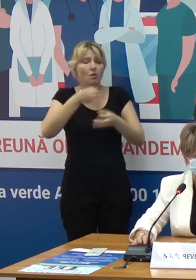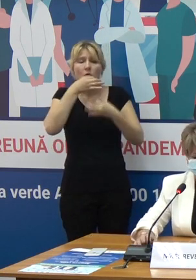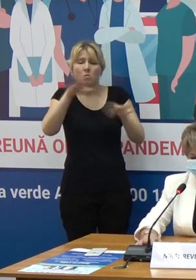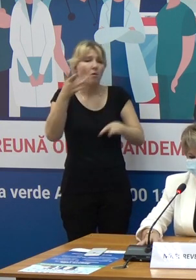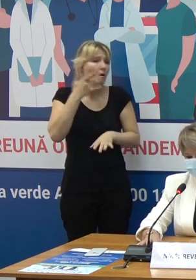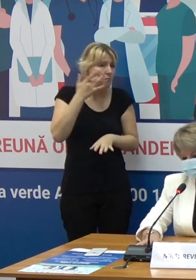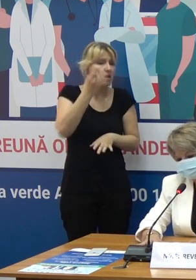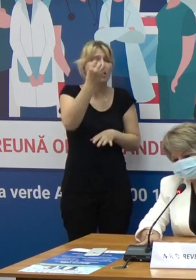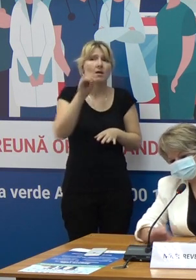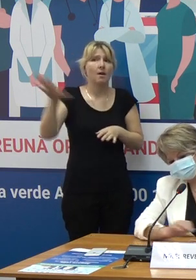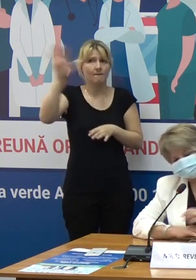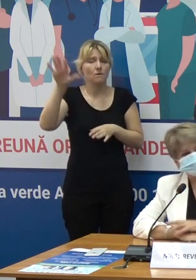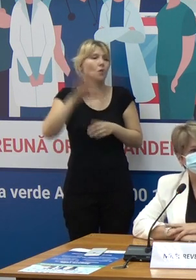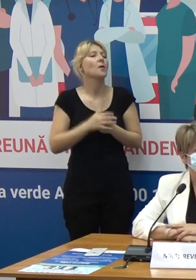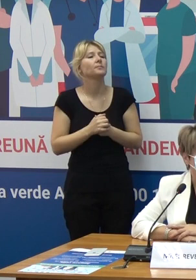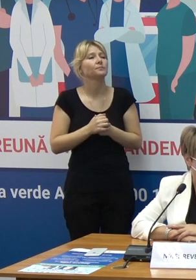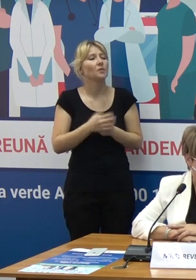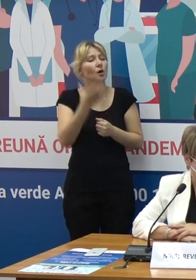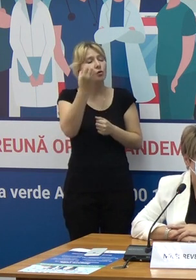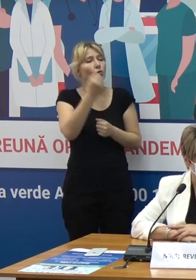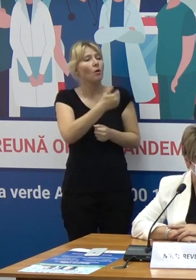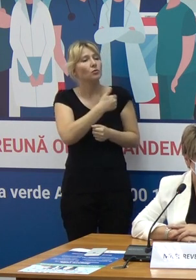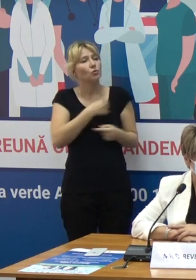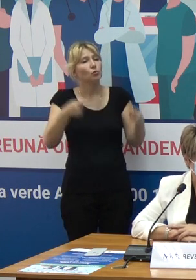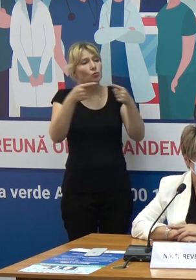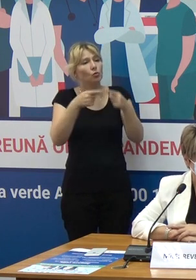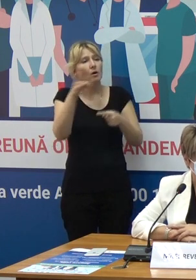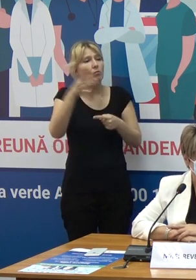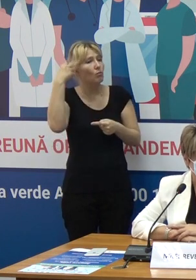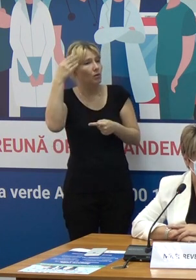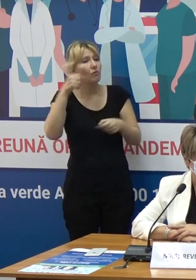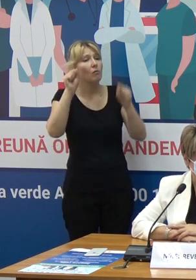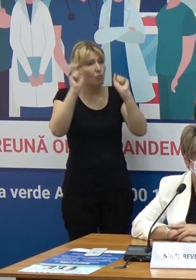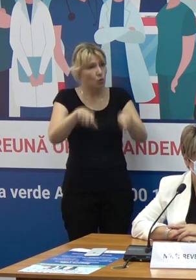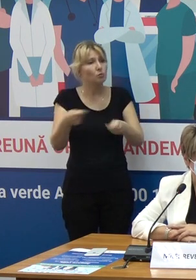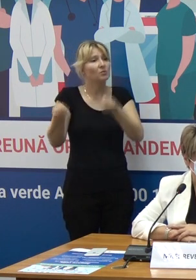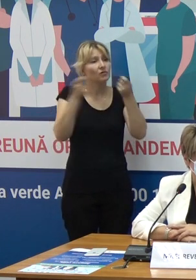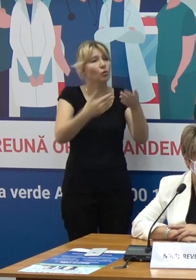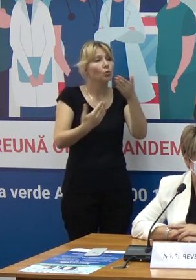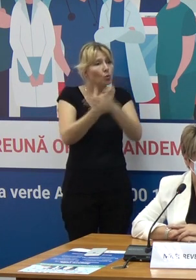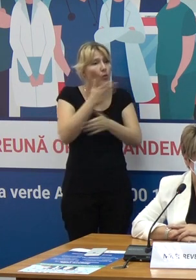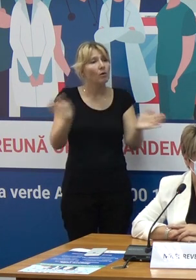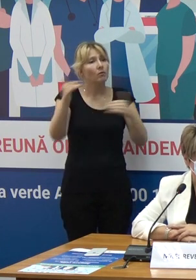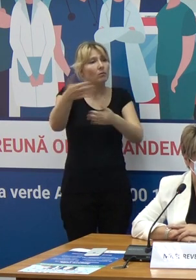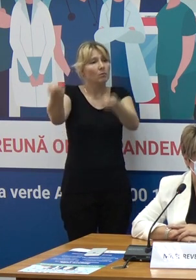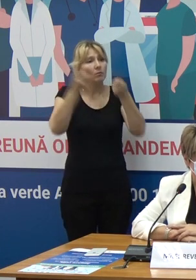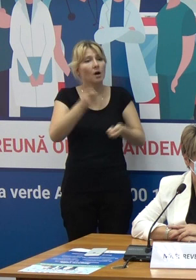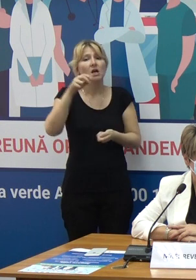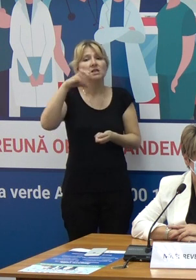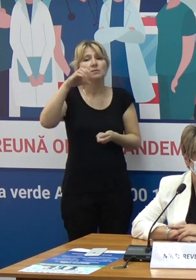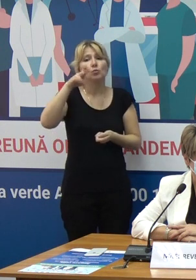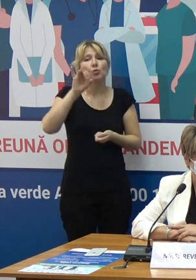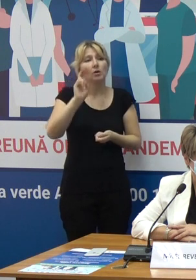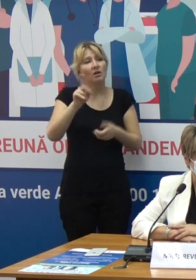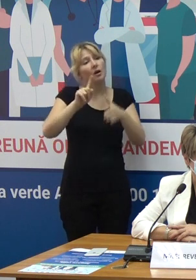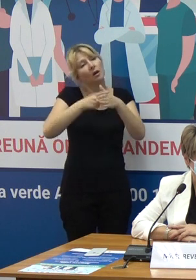Americii. Sărăsă, totodată vreau să concretizează dacă Republica Moldova preconizează să aducă din nou luaturi de sputnik bi în țara noastră,